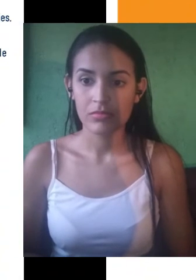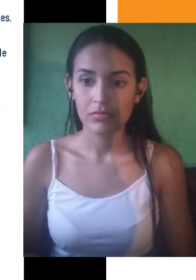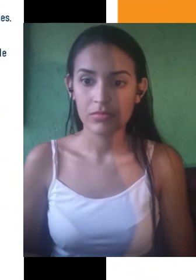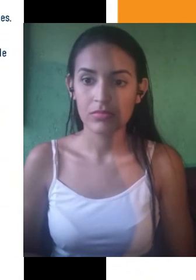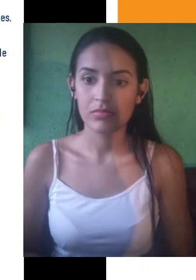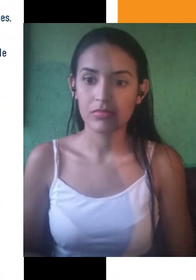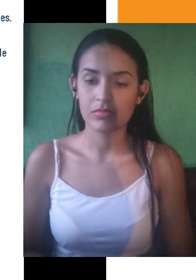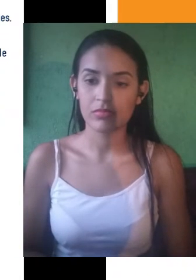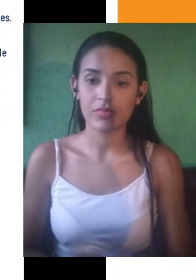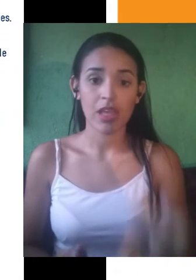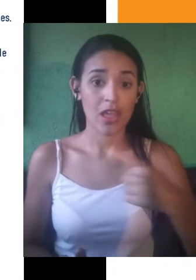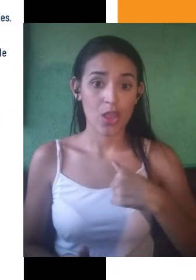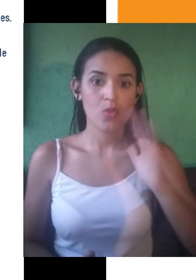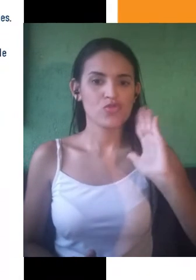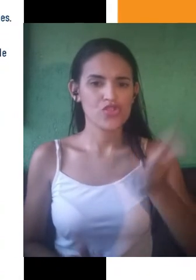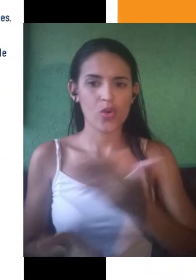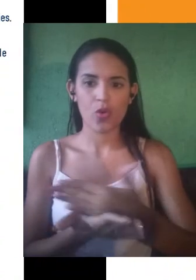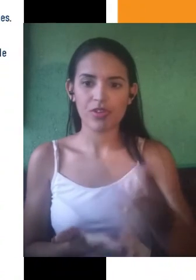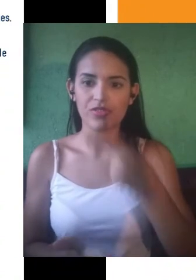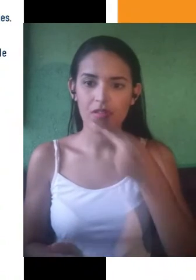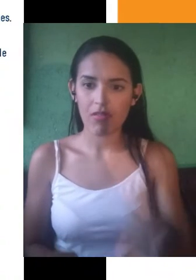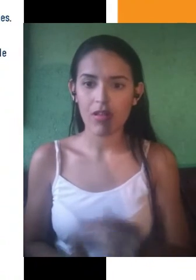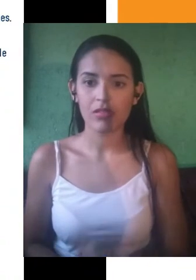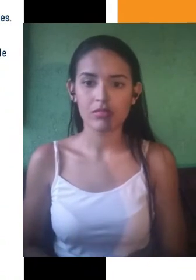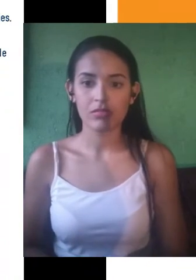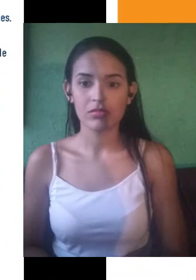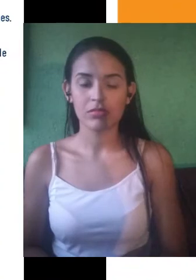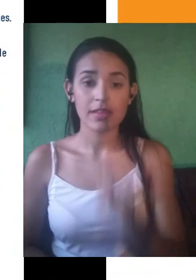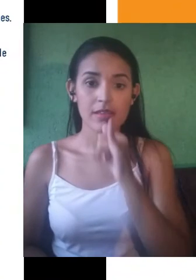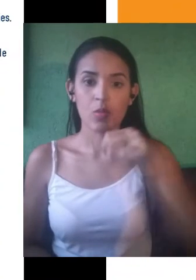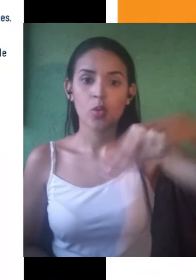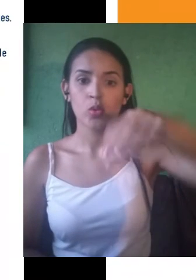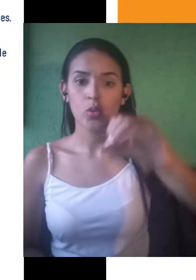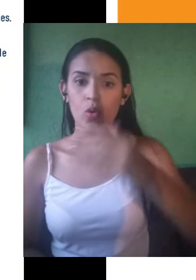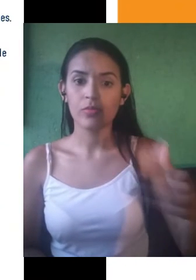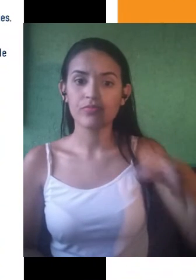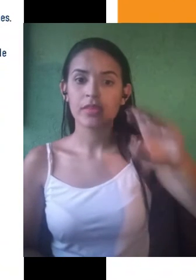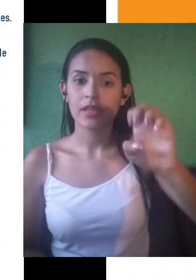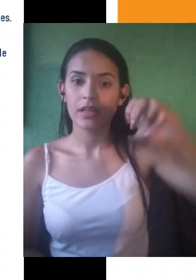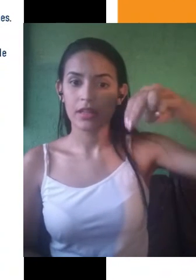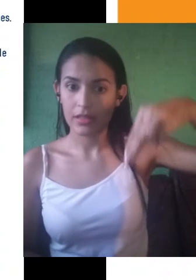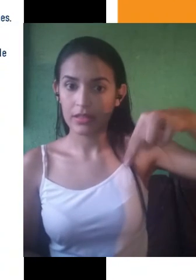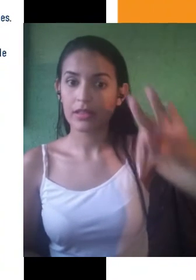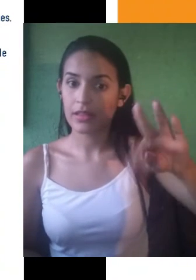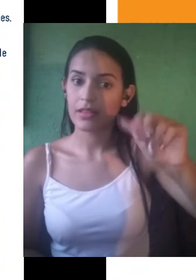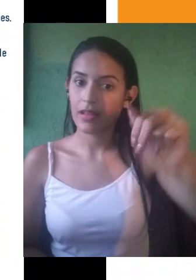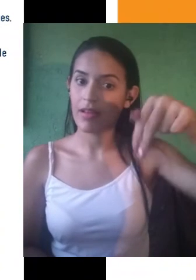conjunção que estabelece uma posição de ideias com a informação que eu dei anteriormente no desenvolvimento 1.